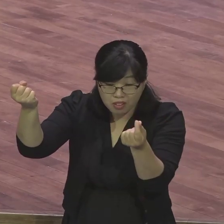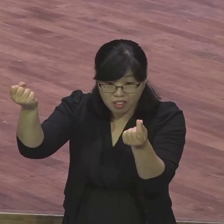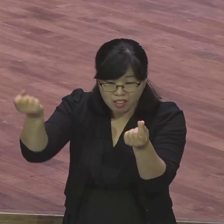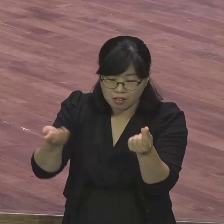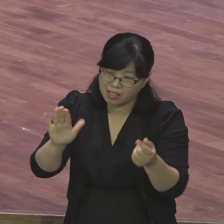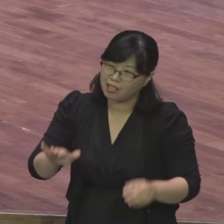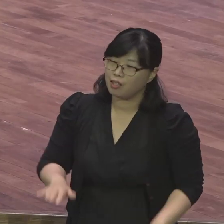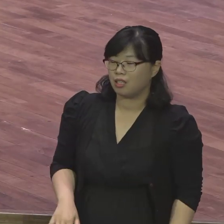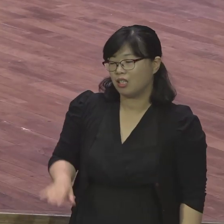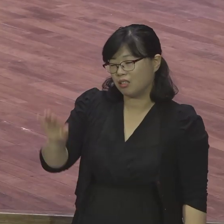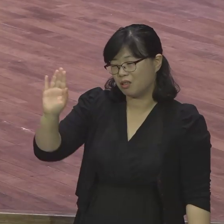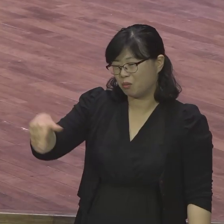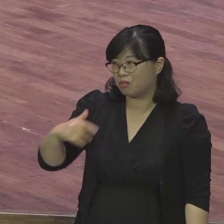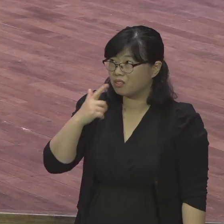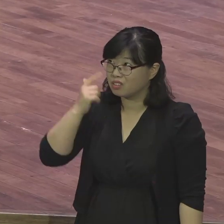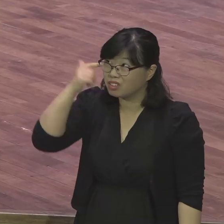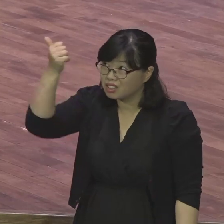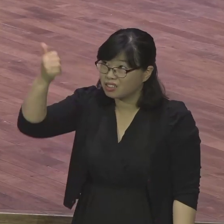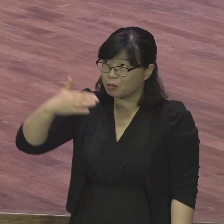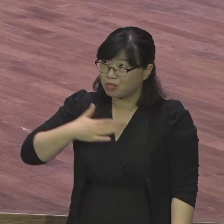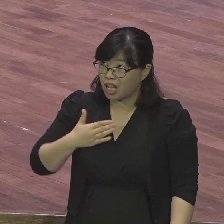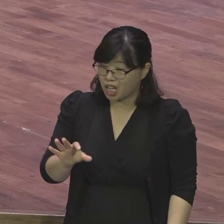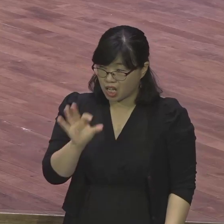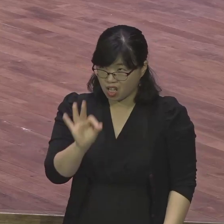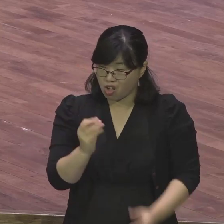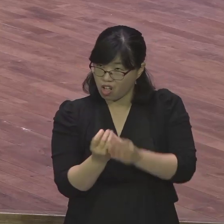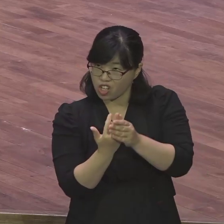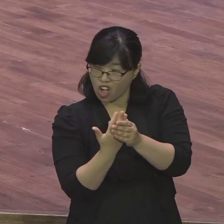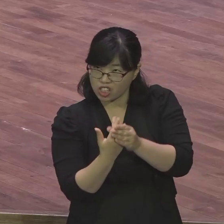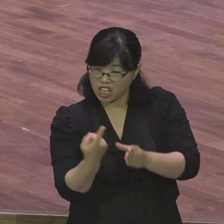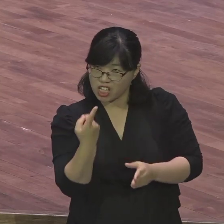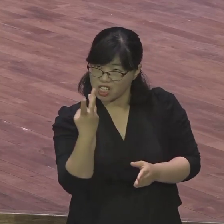실감날 텐데 나 지금 돈이 없어서 죽겠어요.